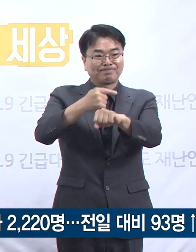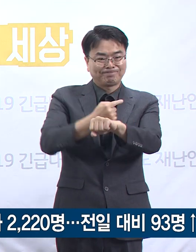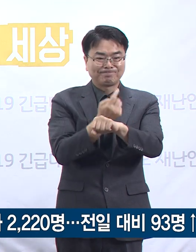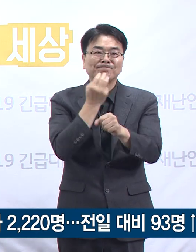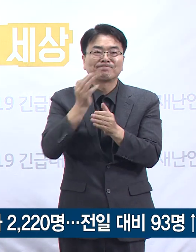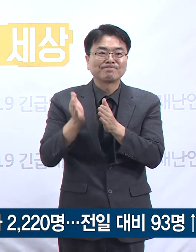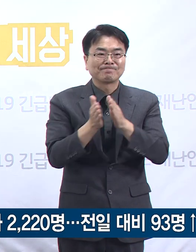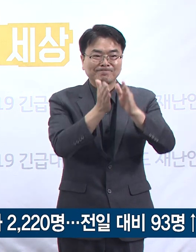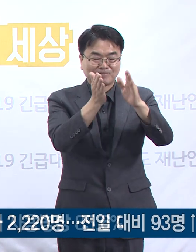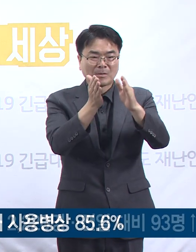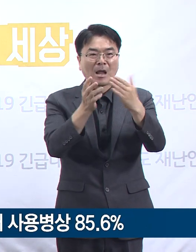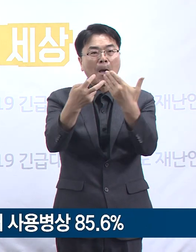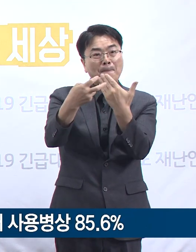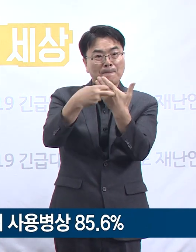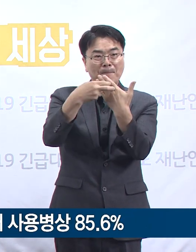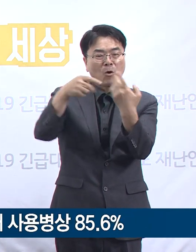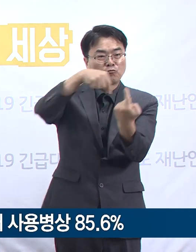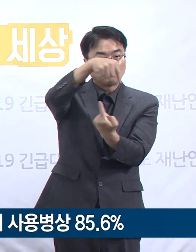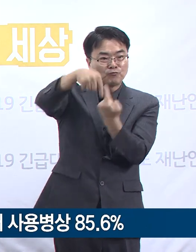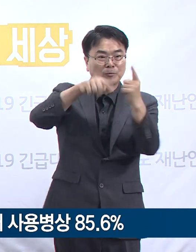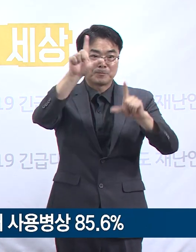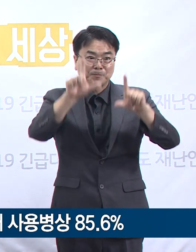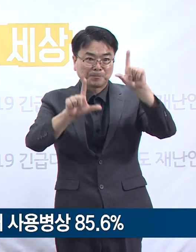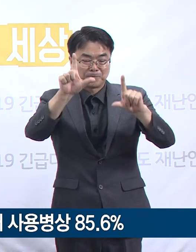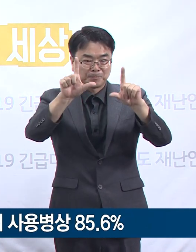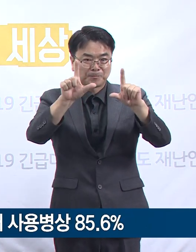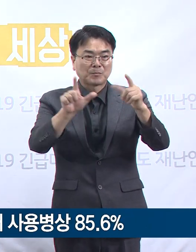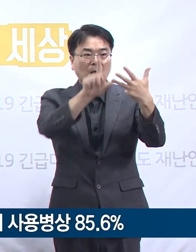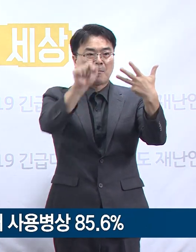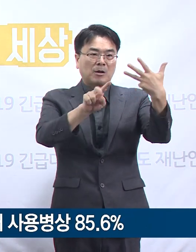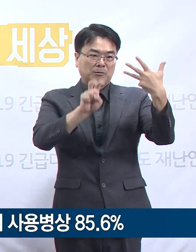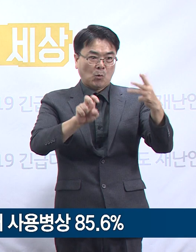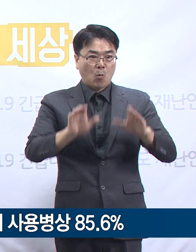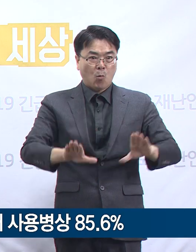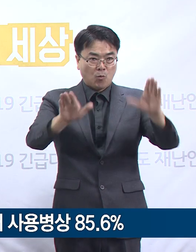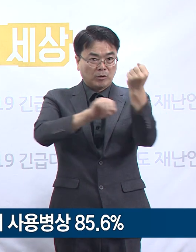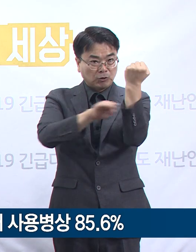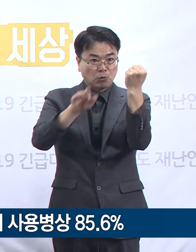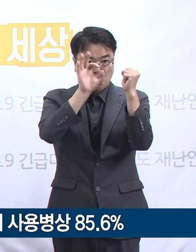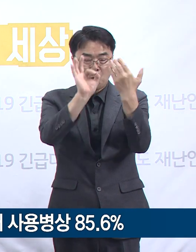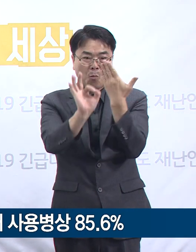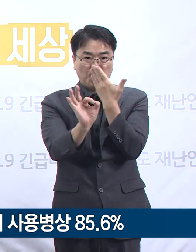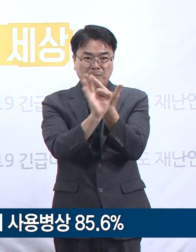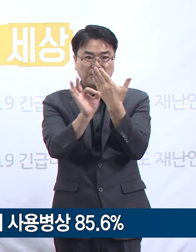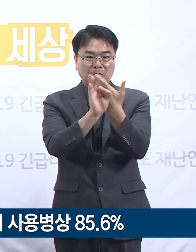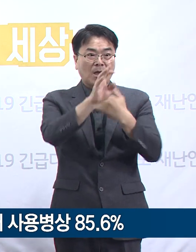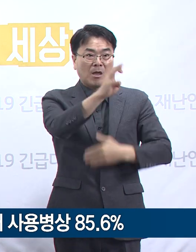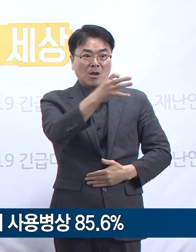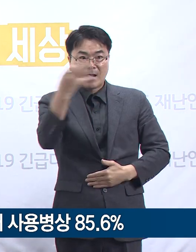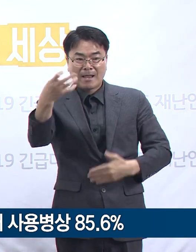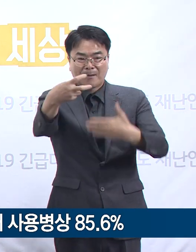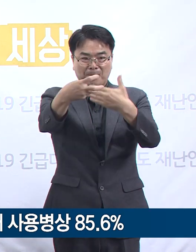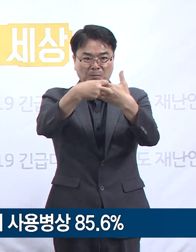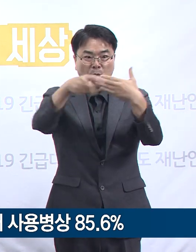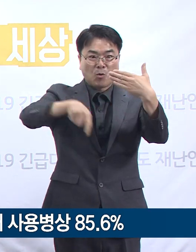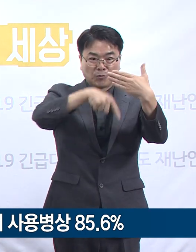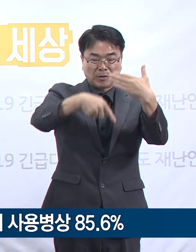경기도 병상 운영 현황입니다. 8월 20일 0시 기준 경기도는 총 14개 병원에